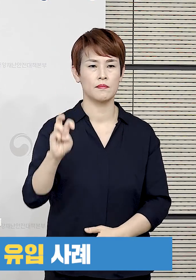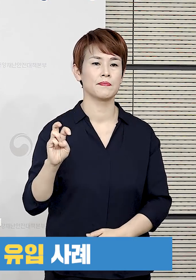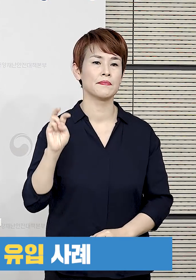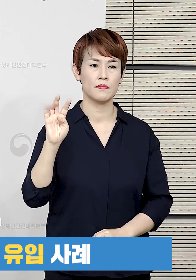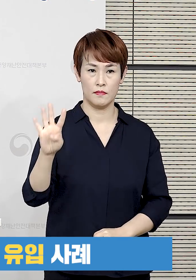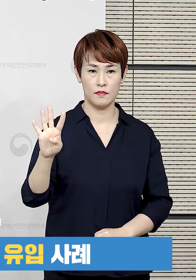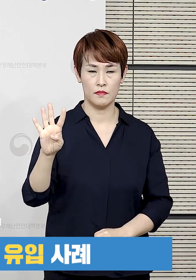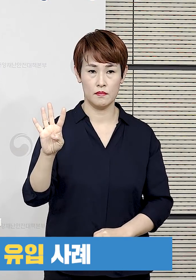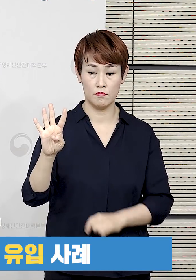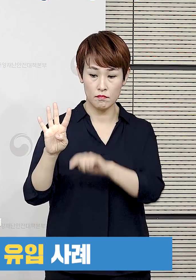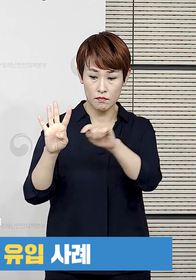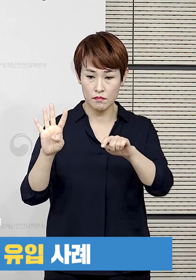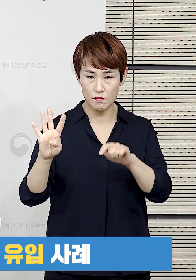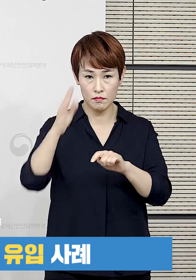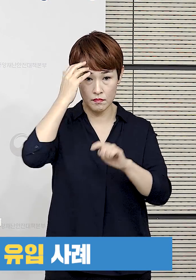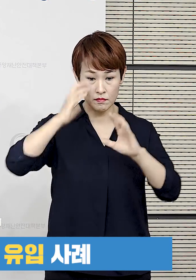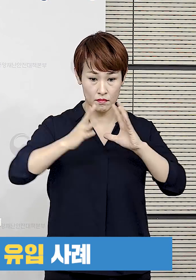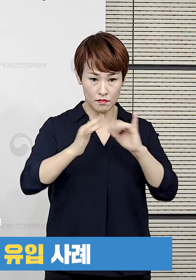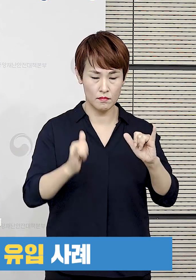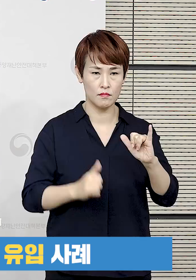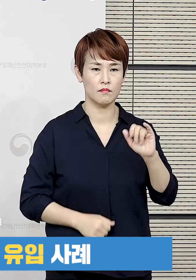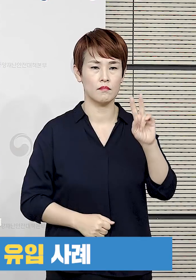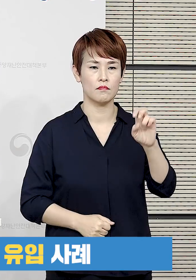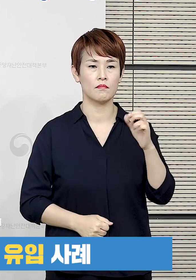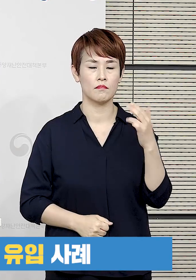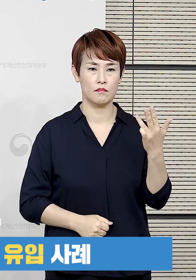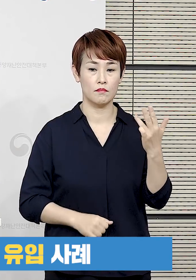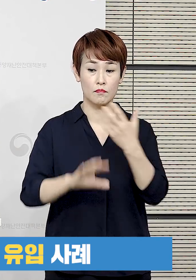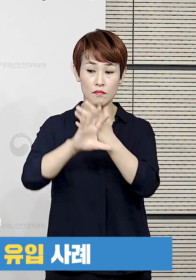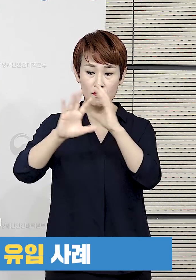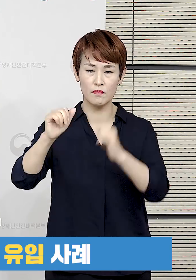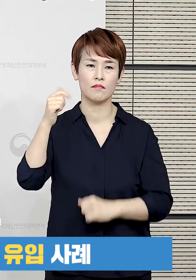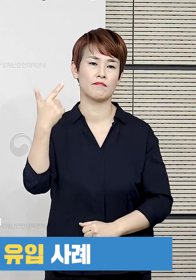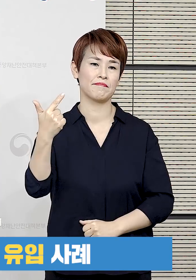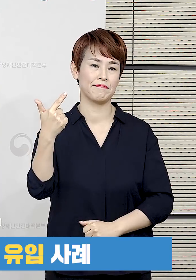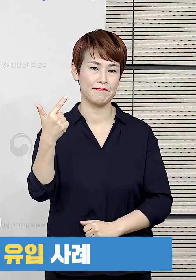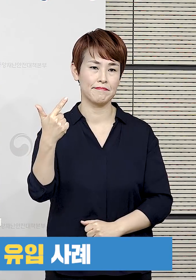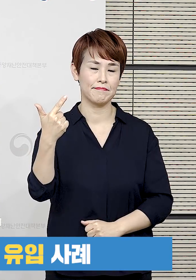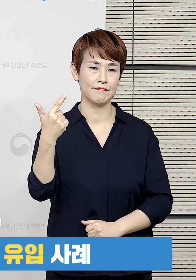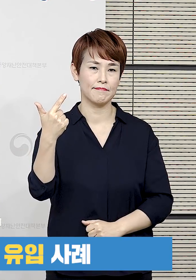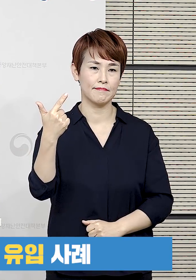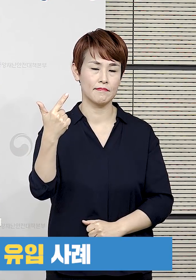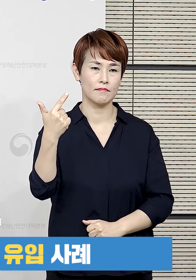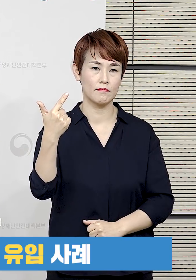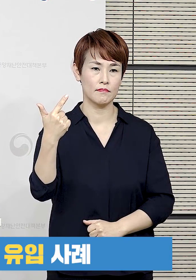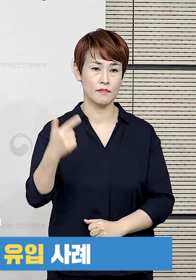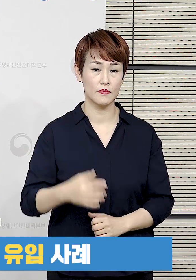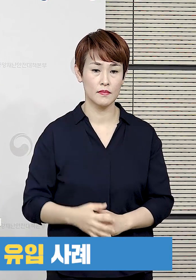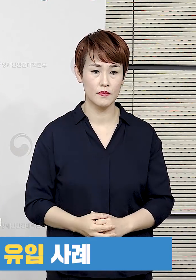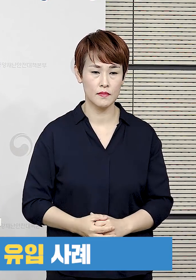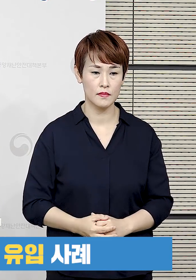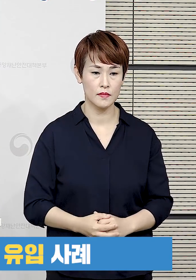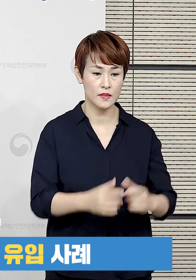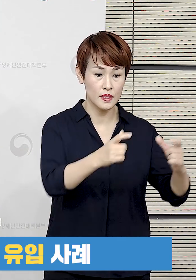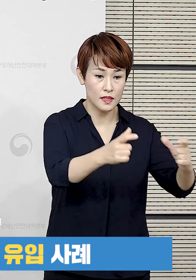단계에서 확인된 건이 34명으로 이 중 내국인이 28명, 외국인이 6명입니다.